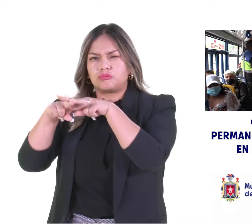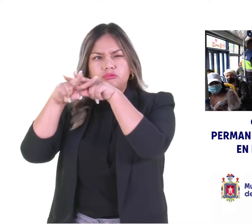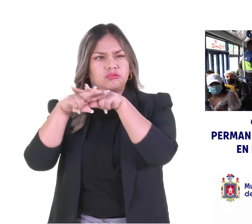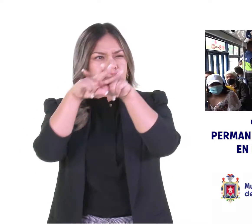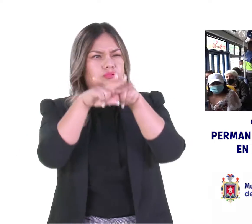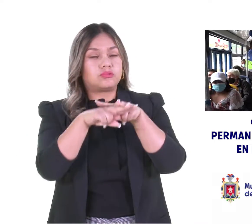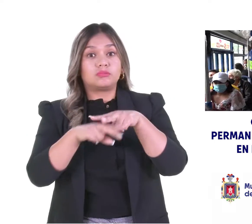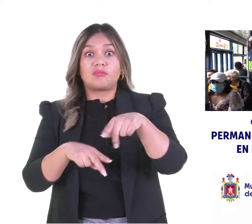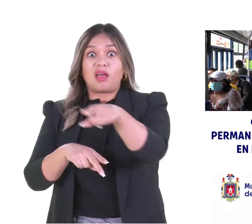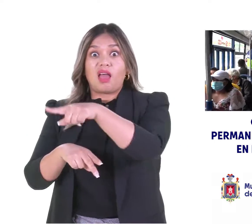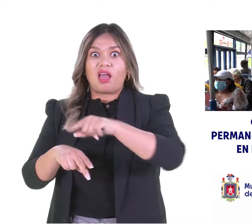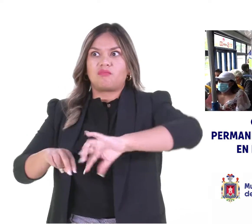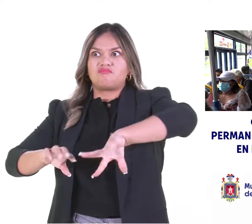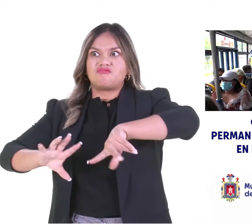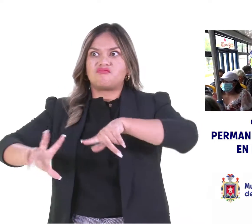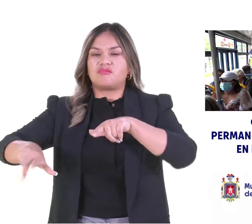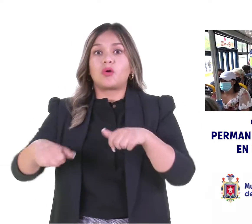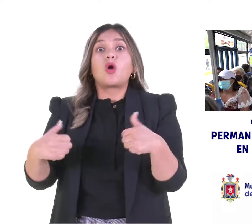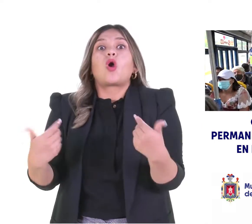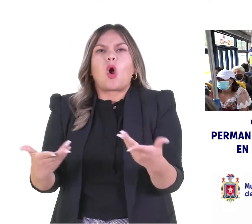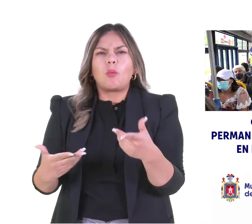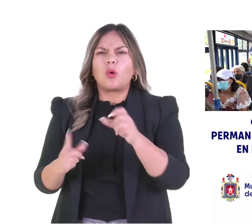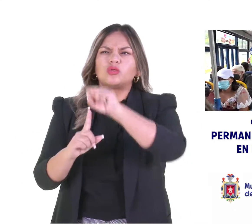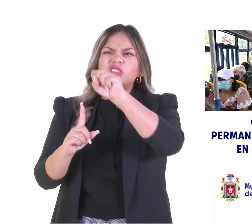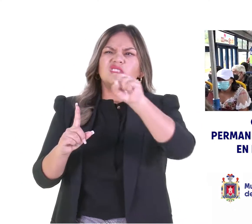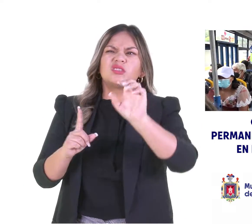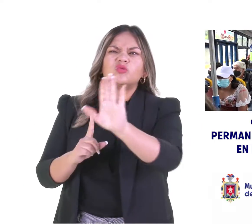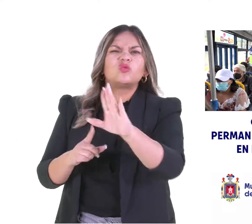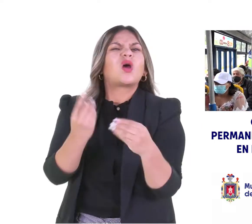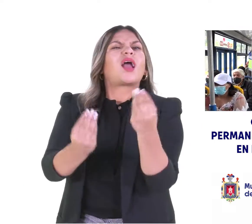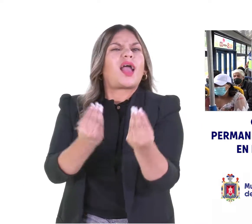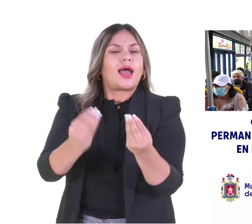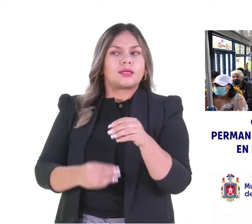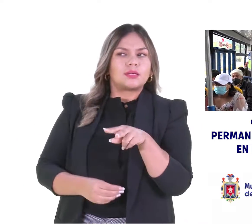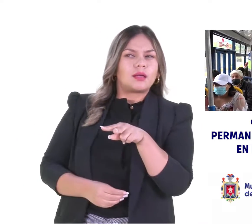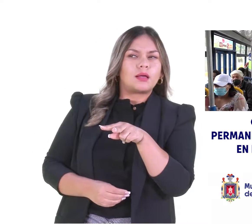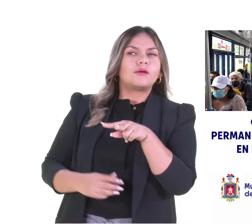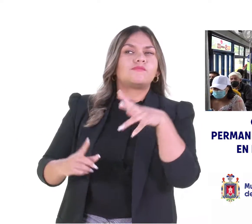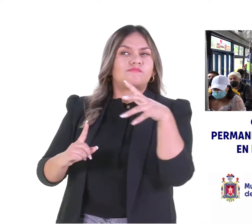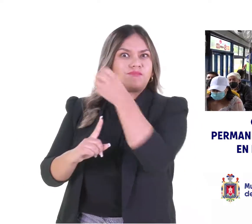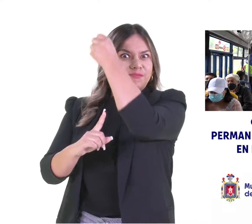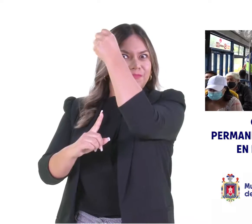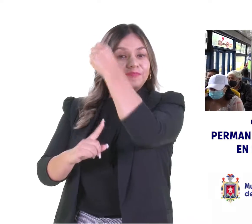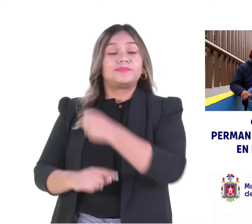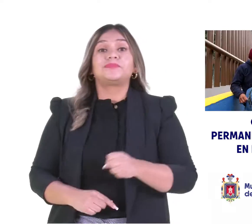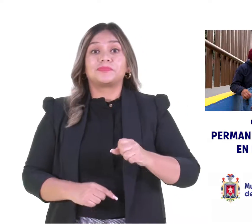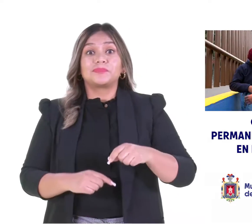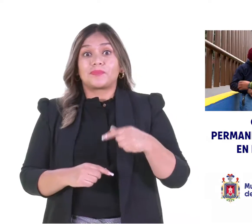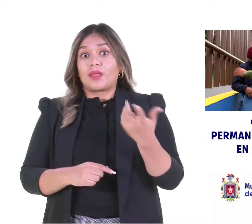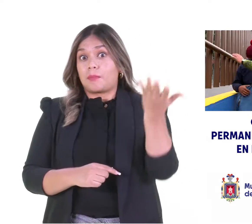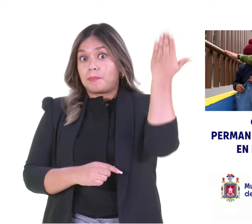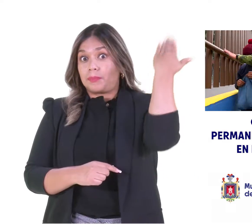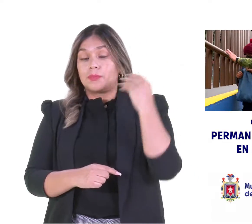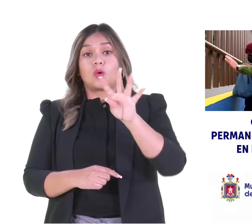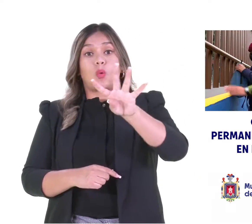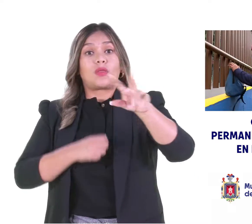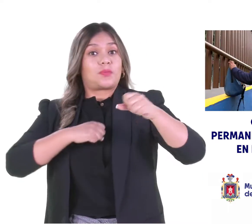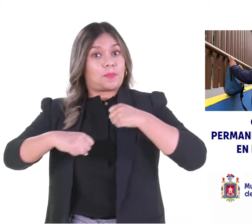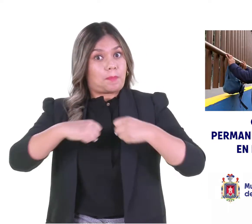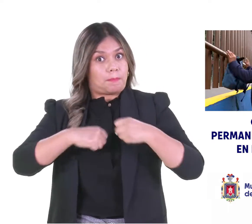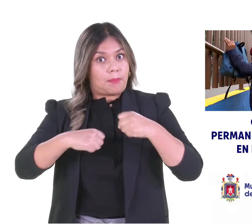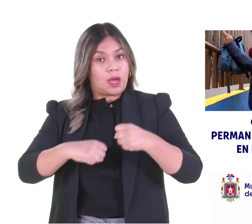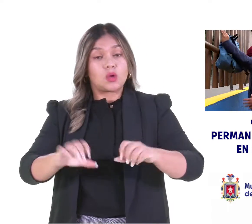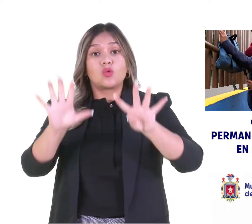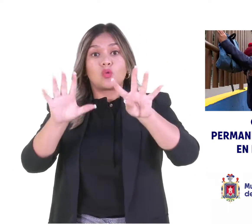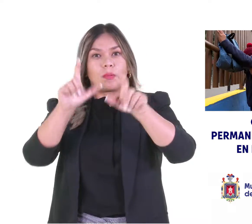organizaciones criminales. Así, el pasado 4 de mayo, un operativo permitió que nueve